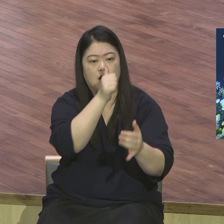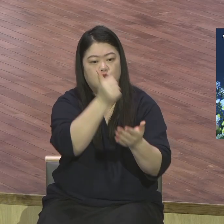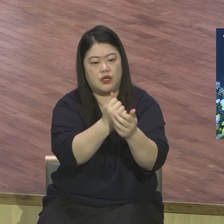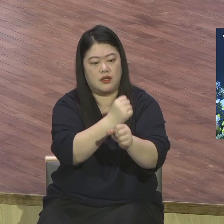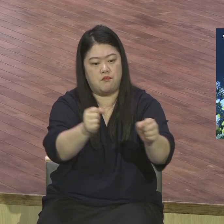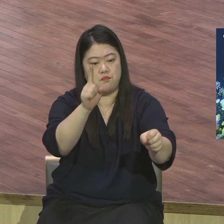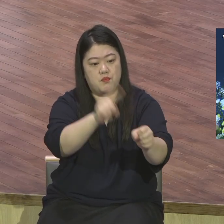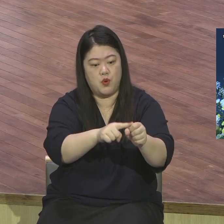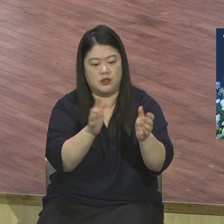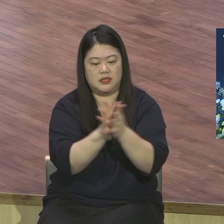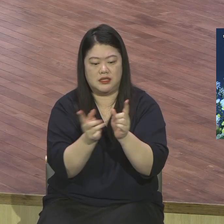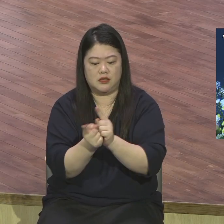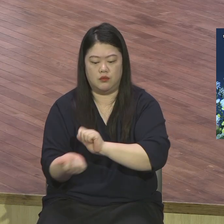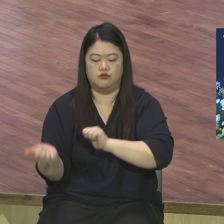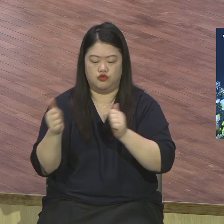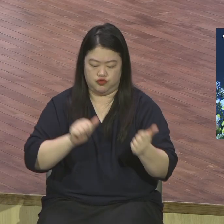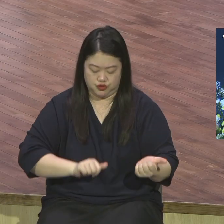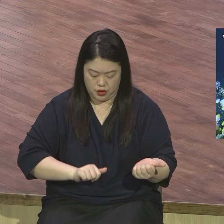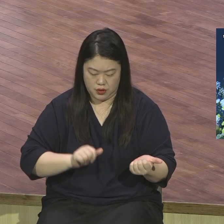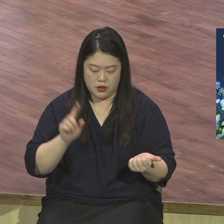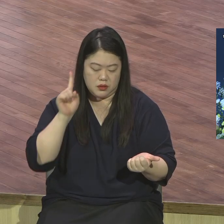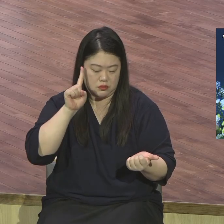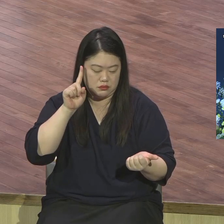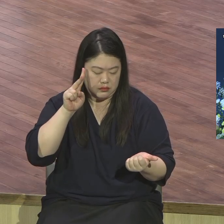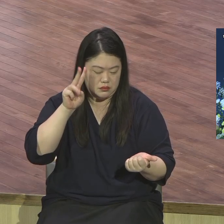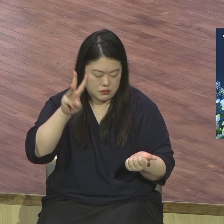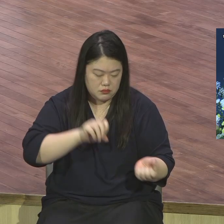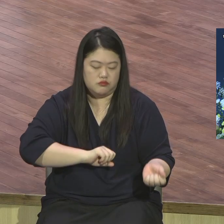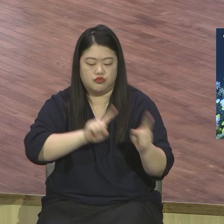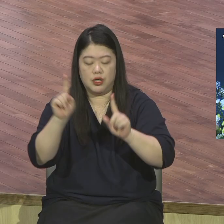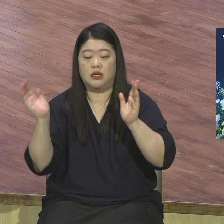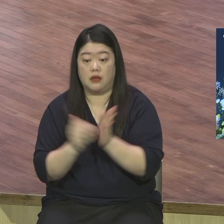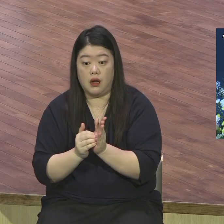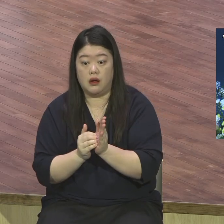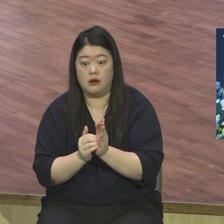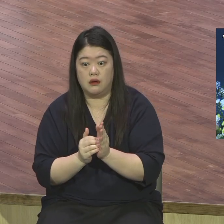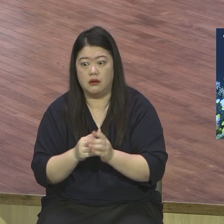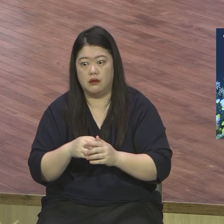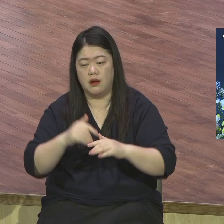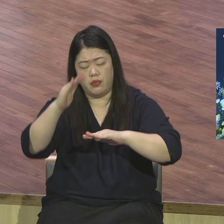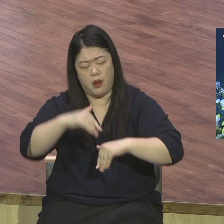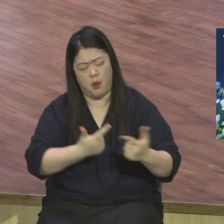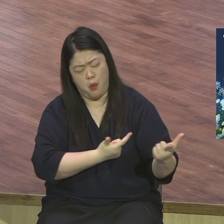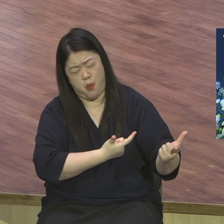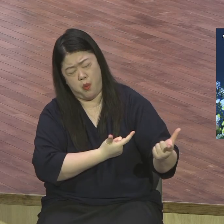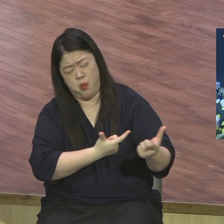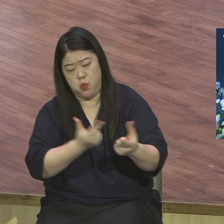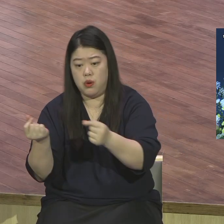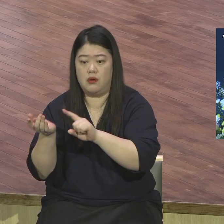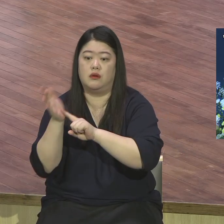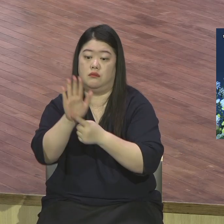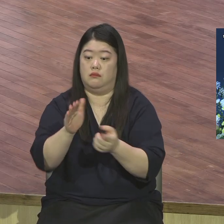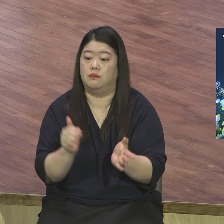부활하신 분이다 라는 내용이라는 거예요 무슨 말입니까